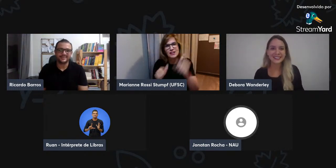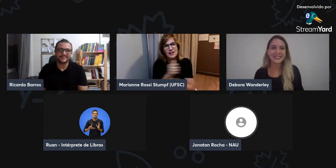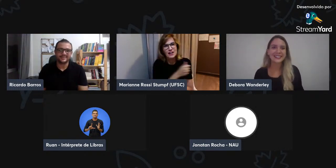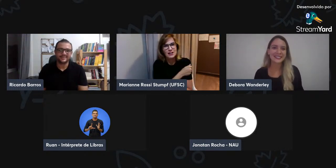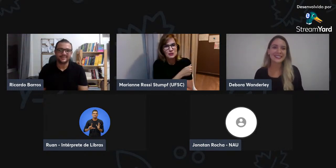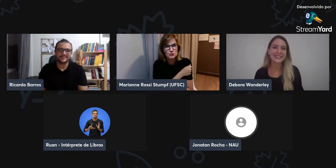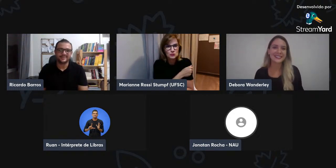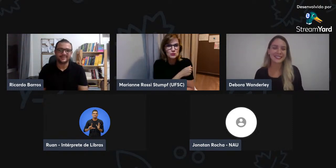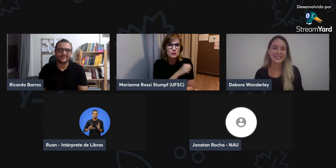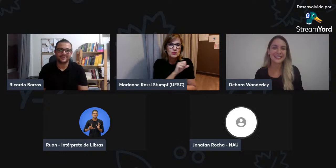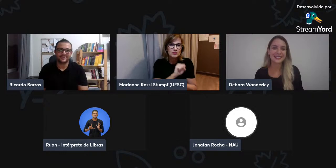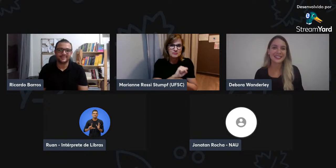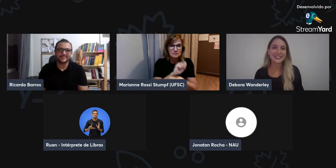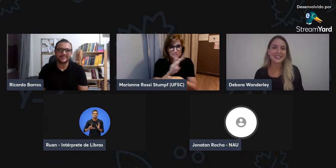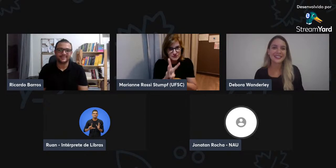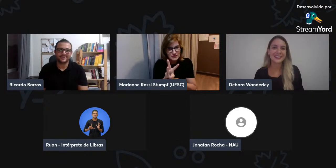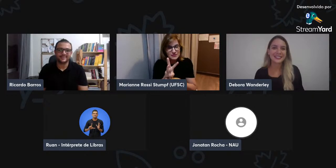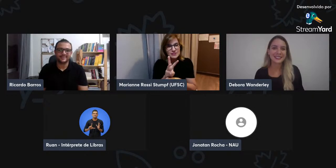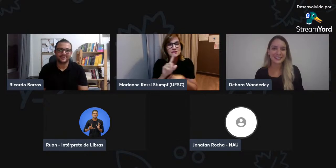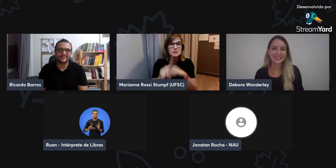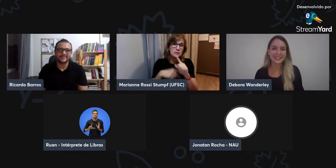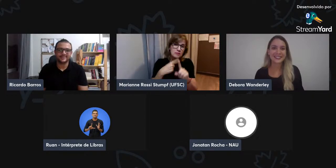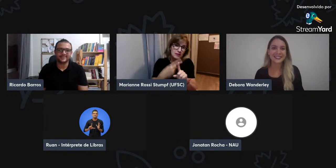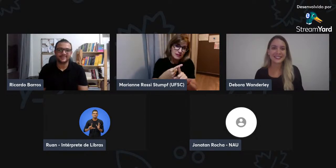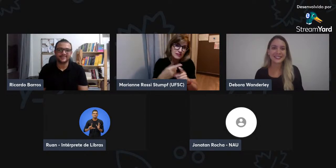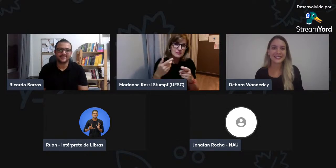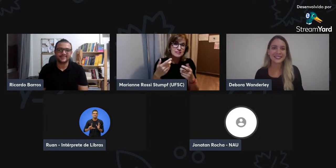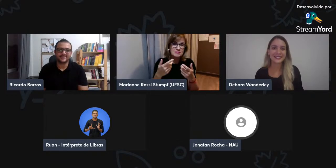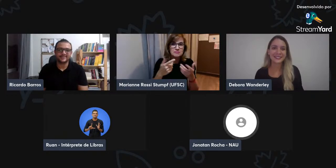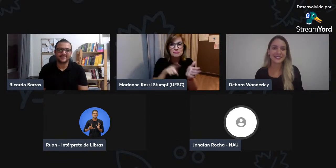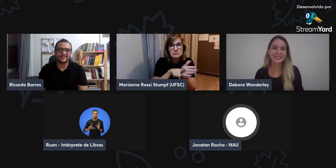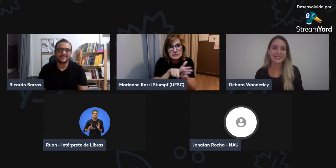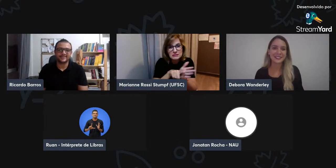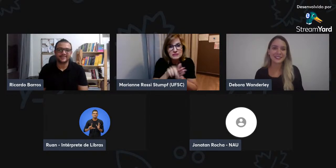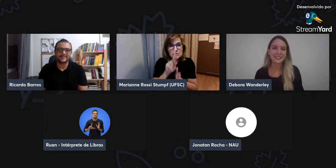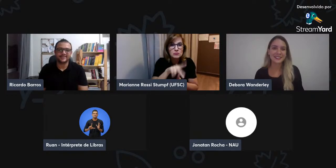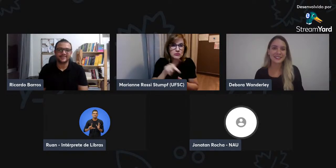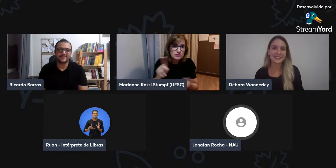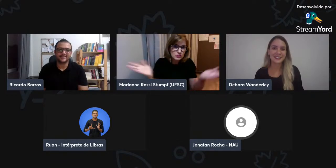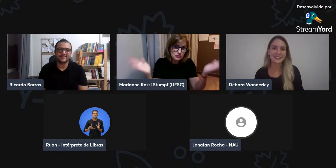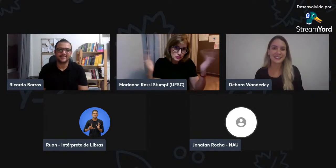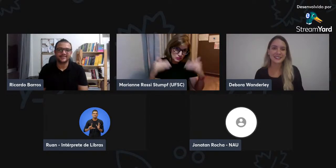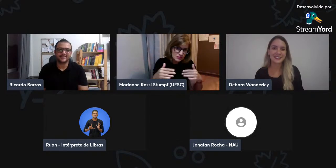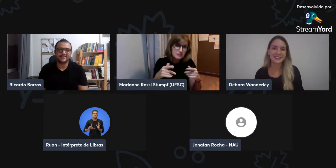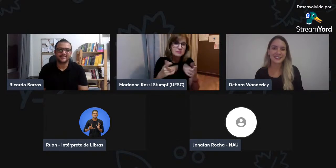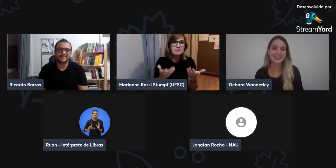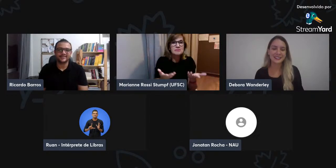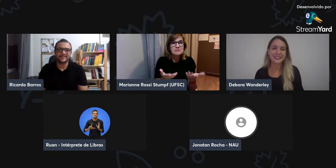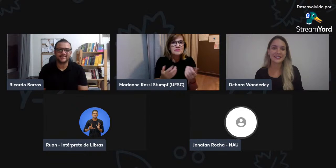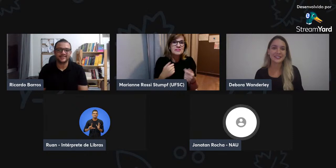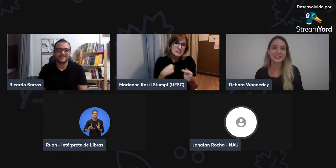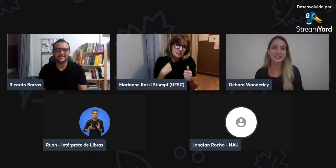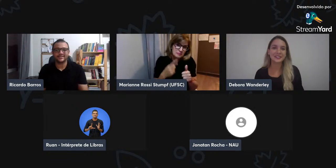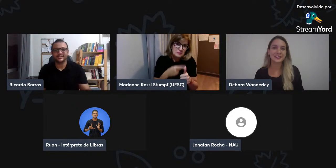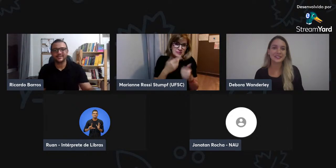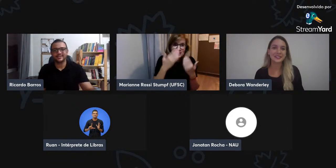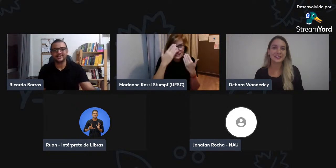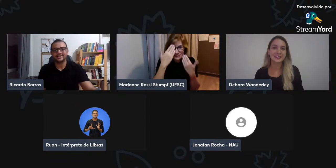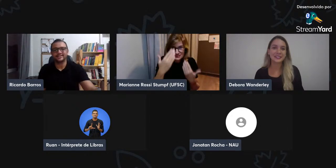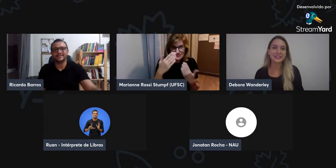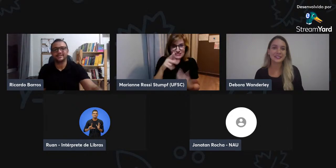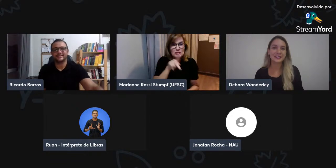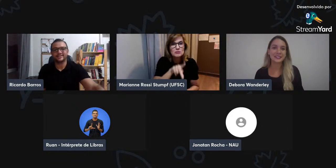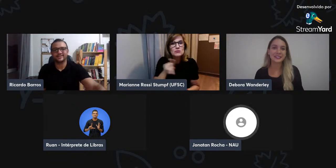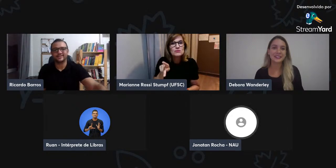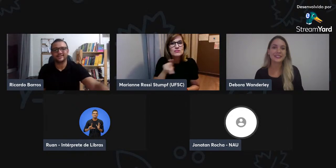noite a todos, a cada um de vocês, queridos alunos, aqui da UEMA. E mais, os pesquisadores, todos que